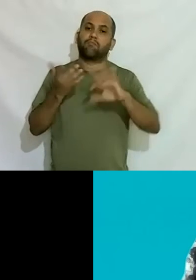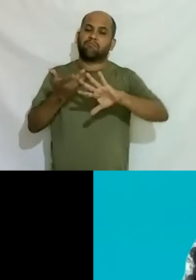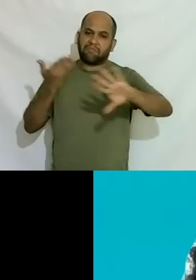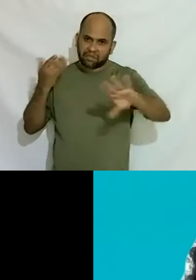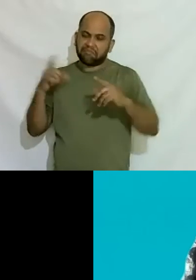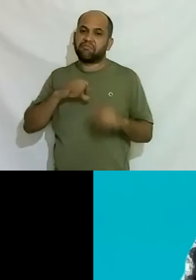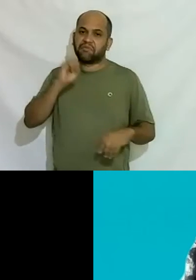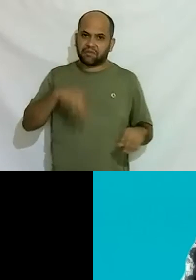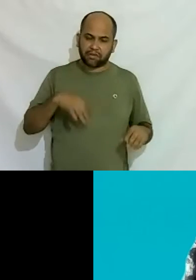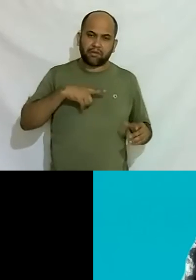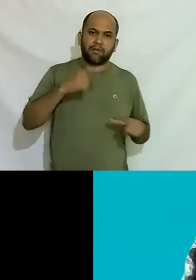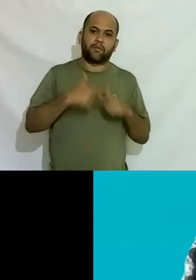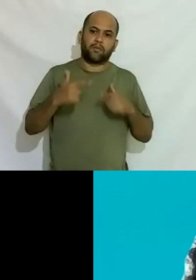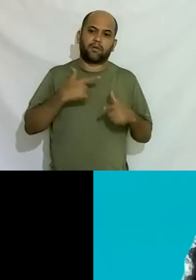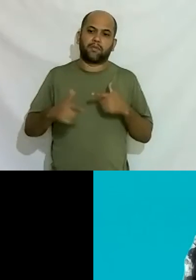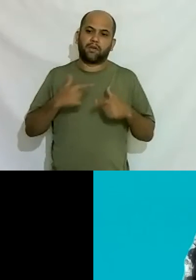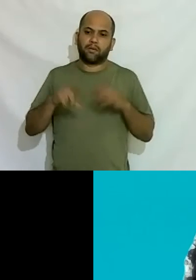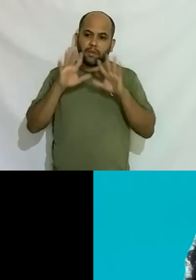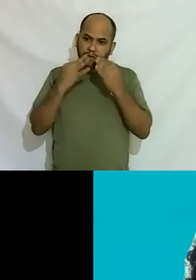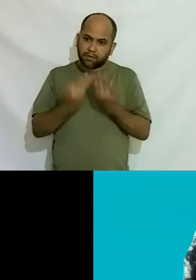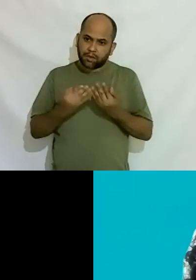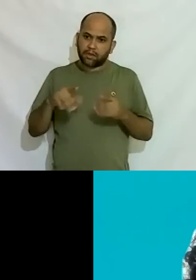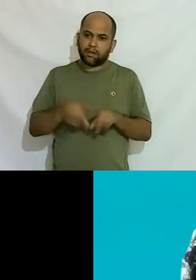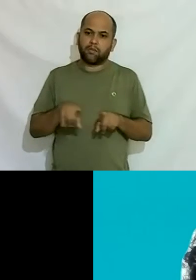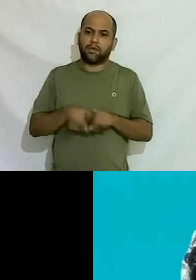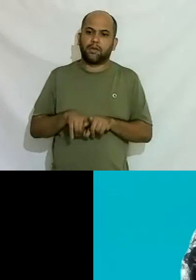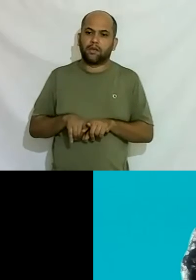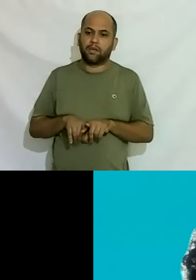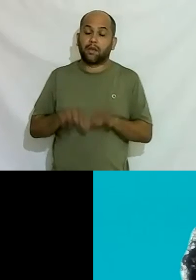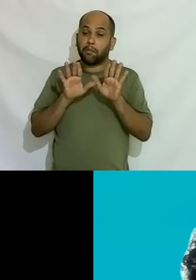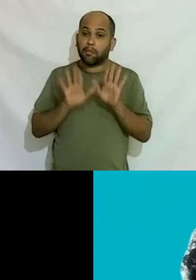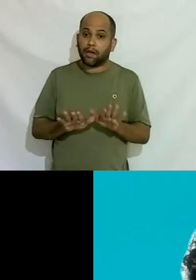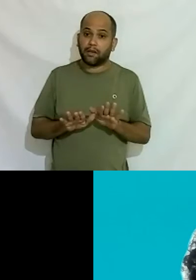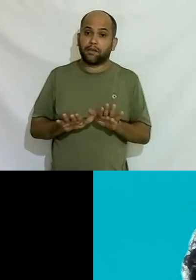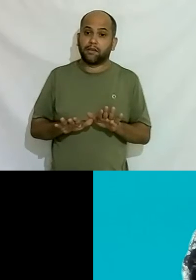alguns problemas familiares também mas